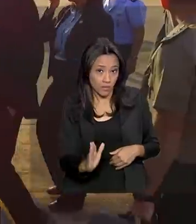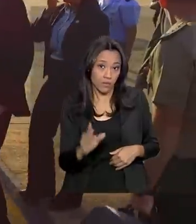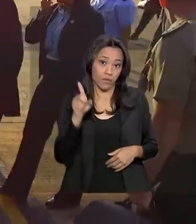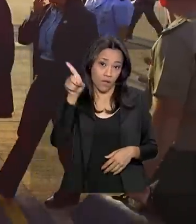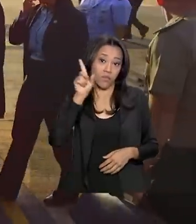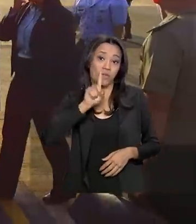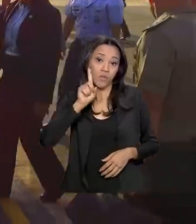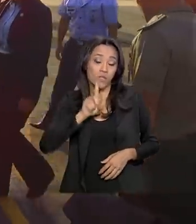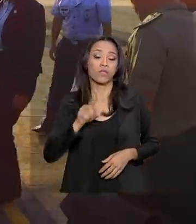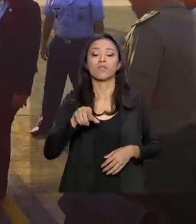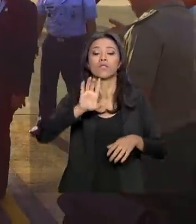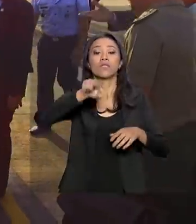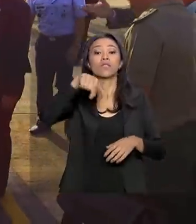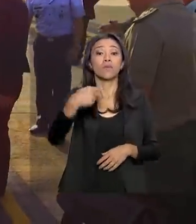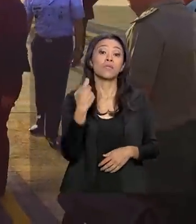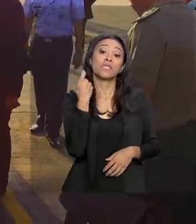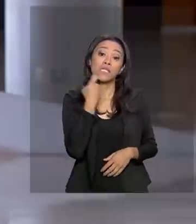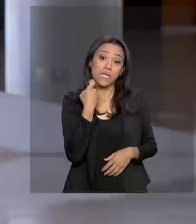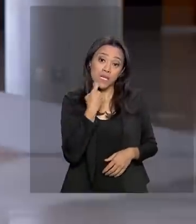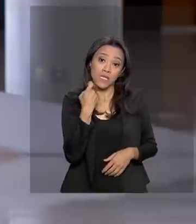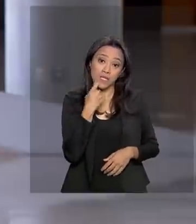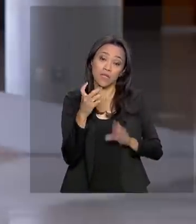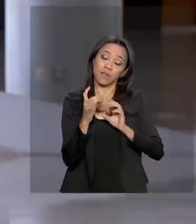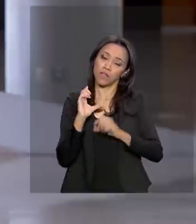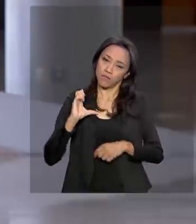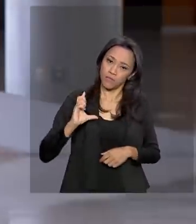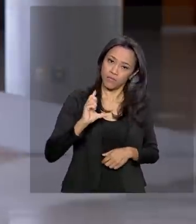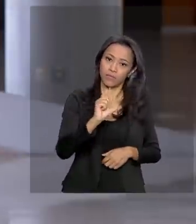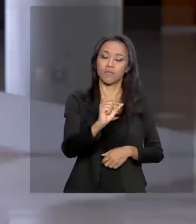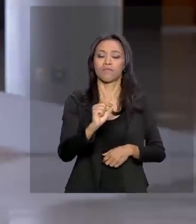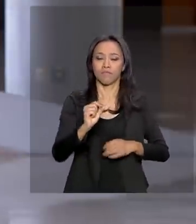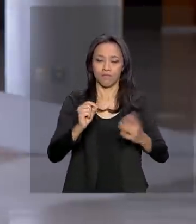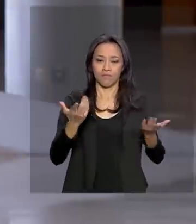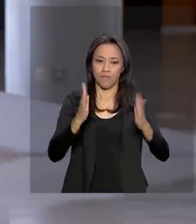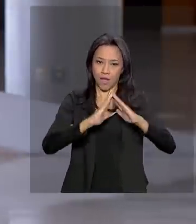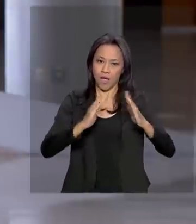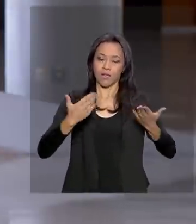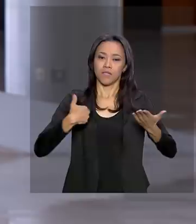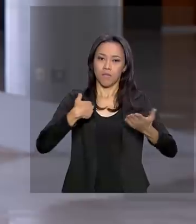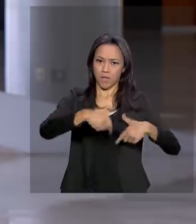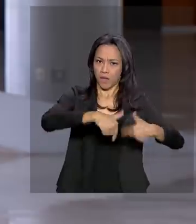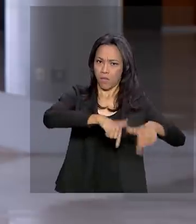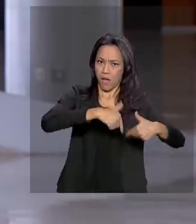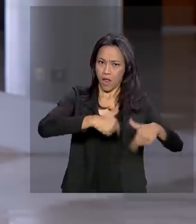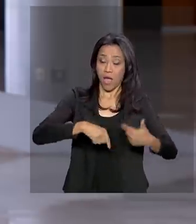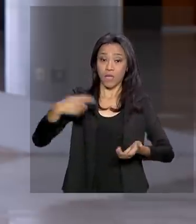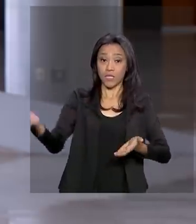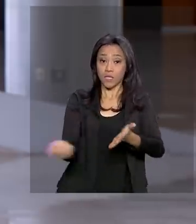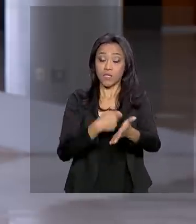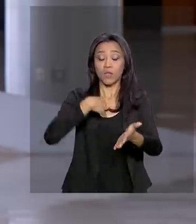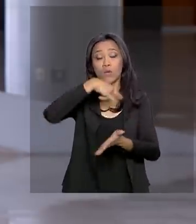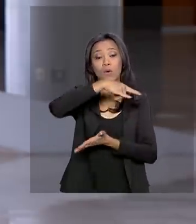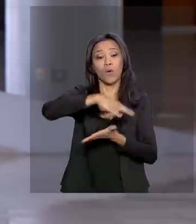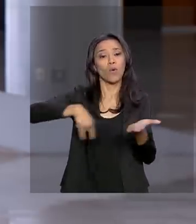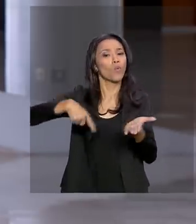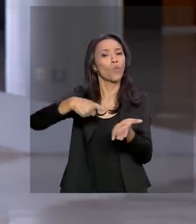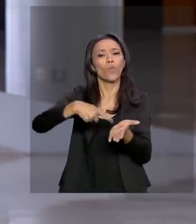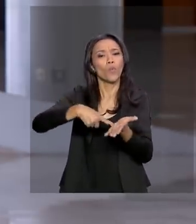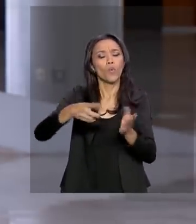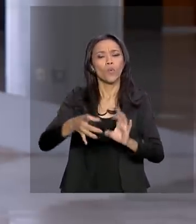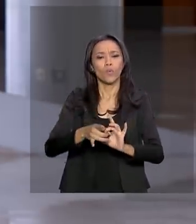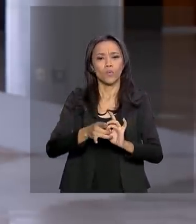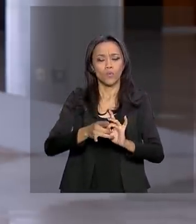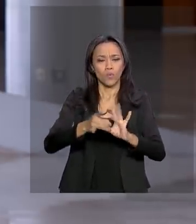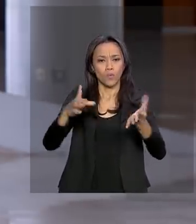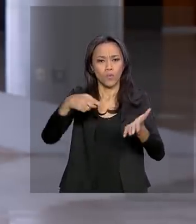Na sexta-feira, depois que recebeu alta médica pra retornar ao trabalho, o presidente sancionou a MP da Liberdade Econômica. É uma lei que vai